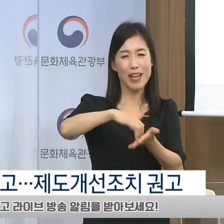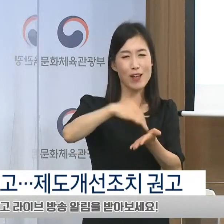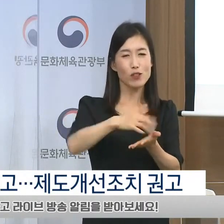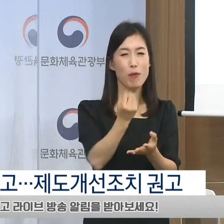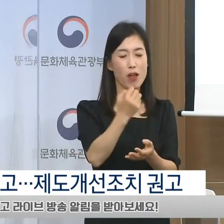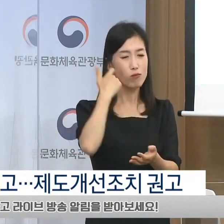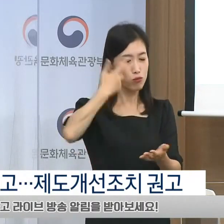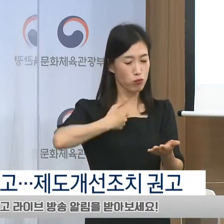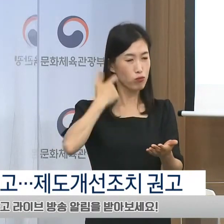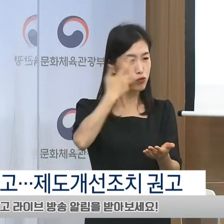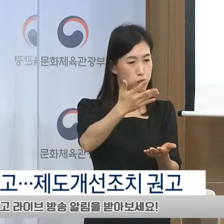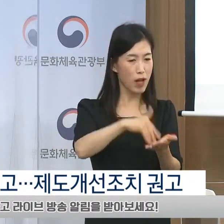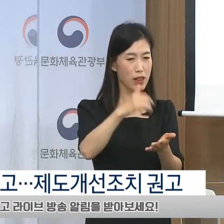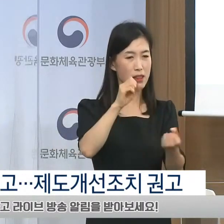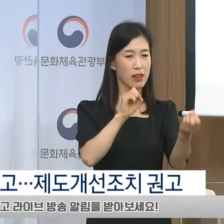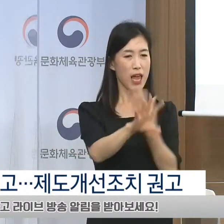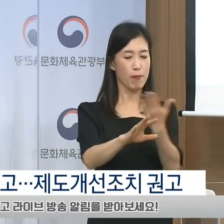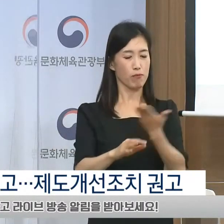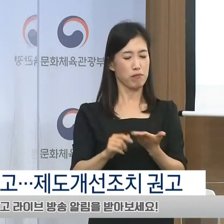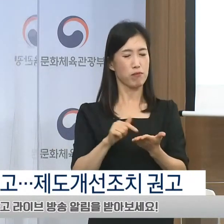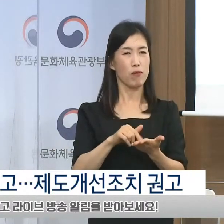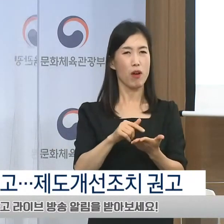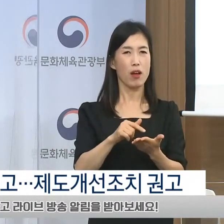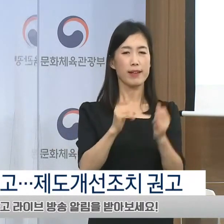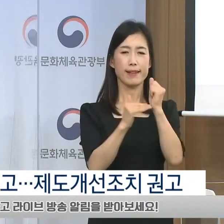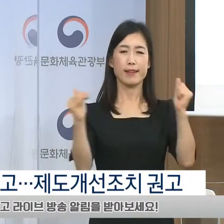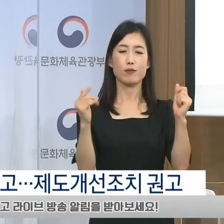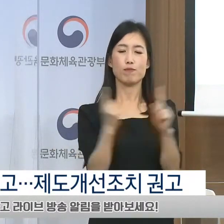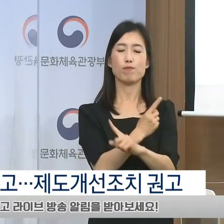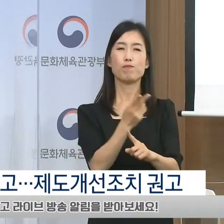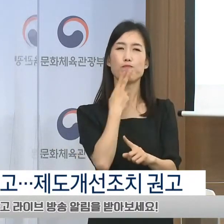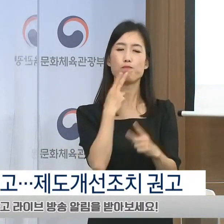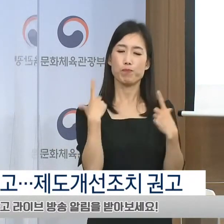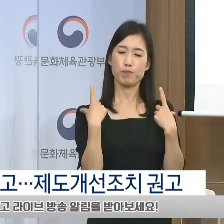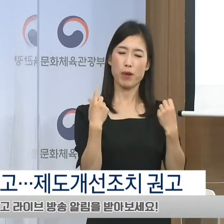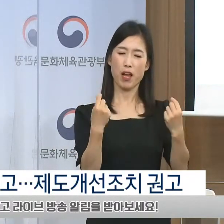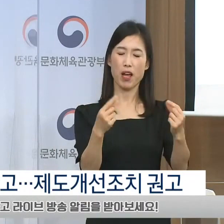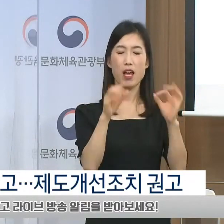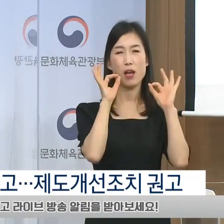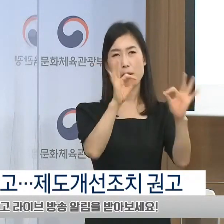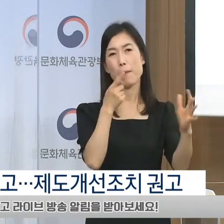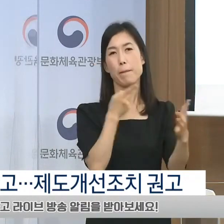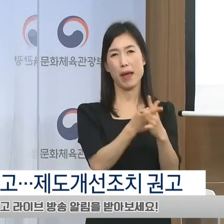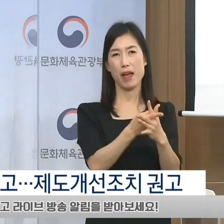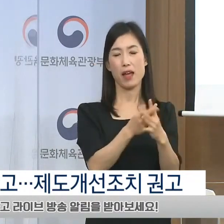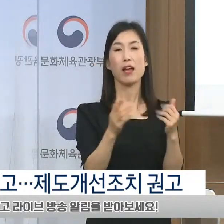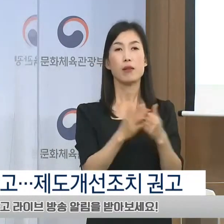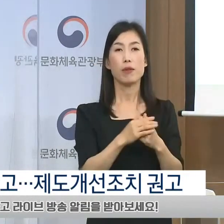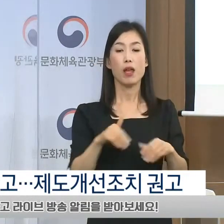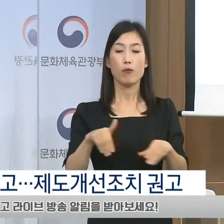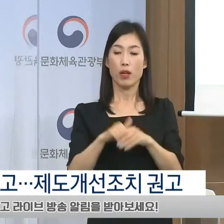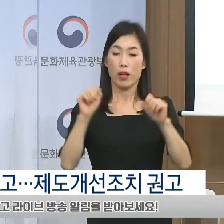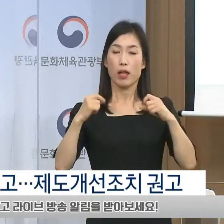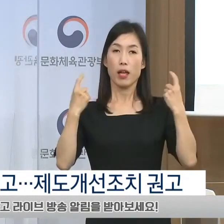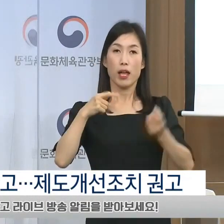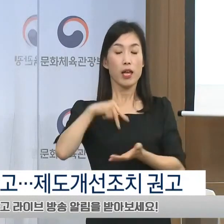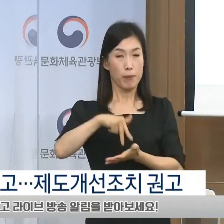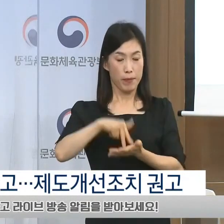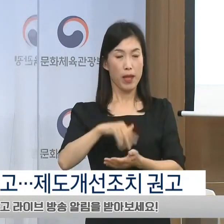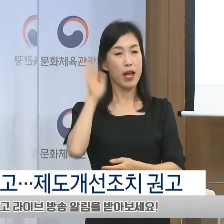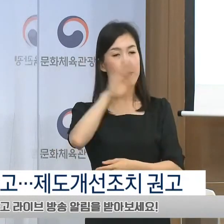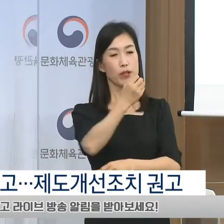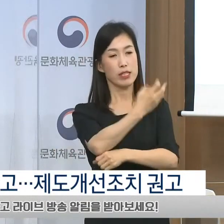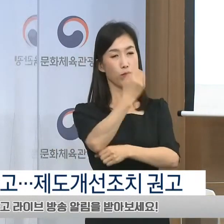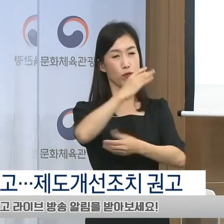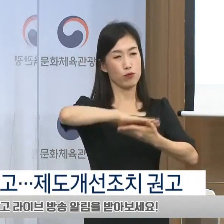개선되지 않은 자료로 판단되고 있습니다. 문체부가 보다 합리적이고 객관적인 부수공사